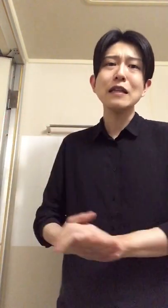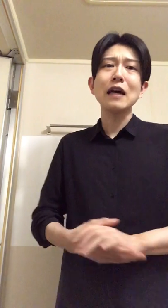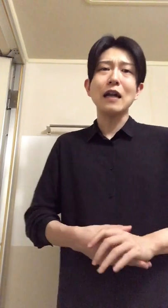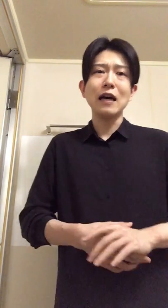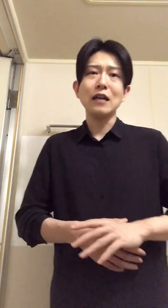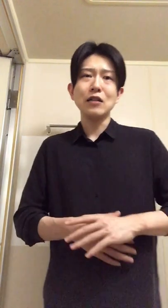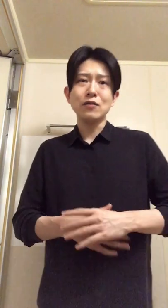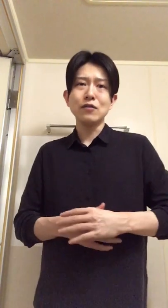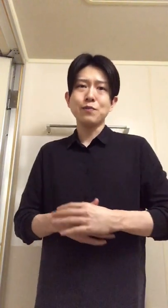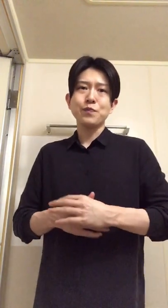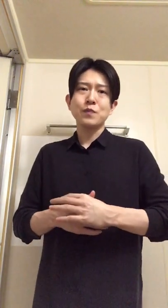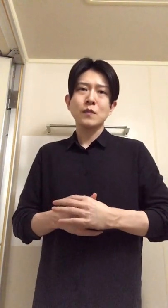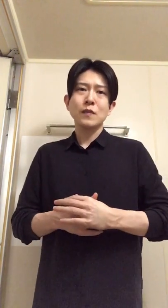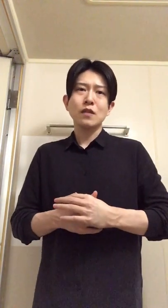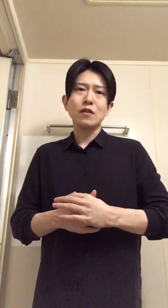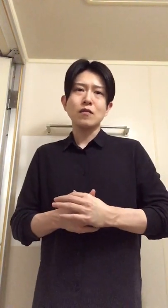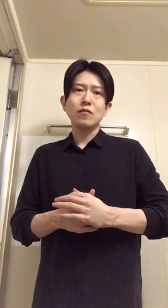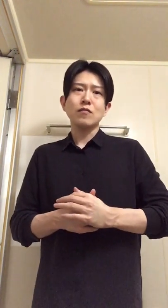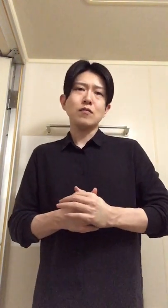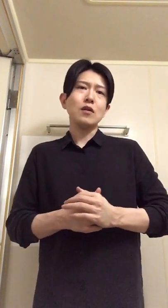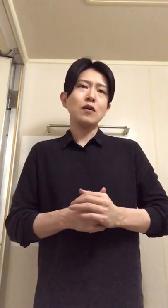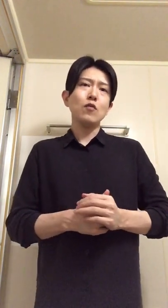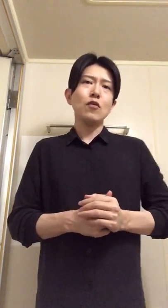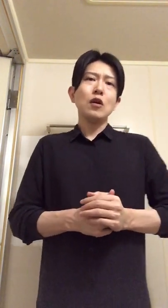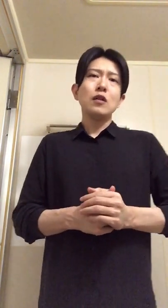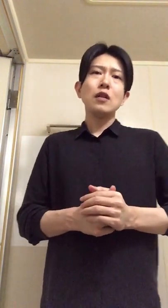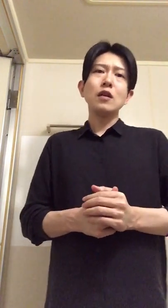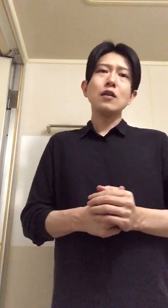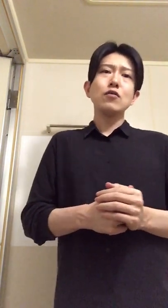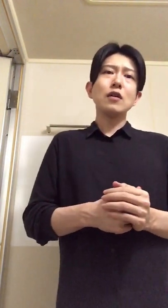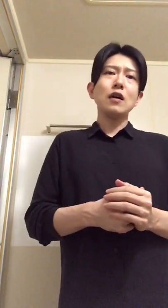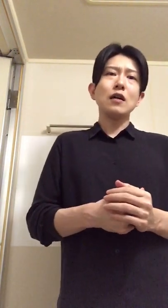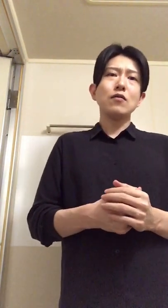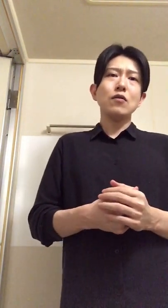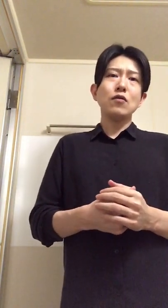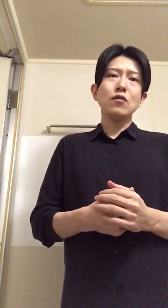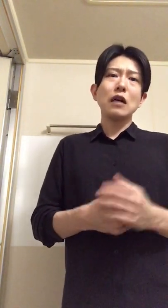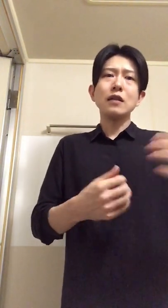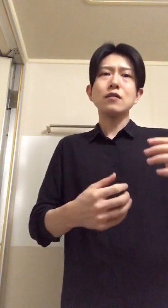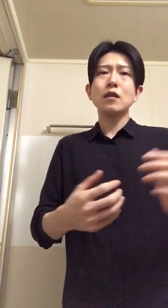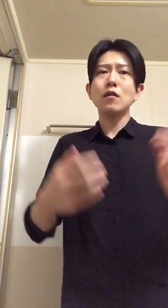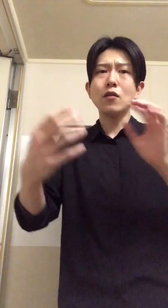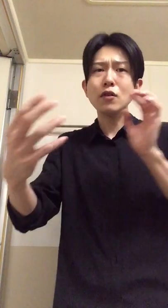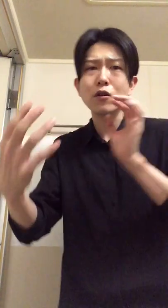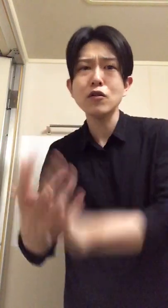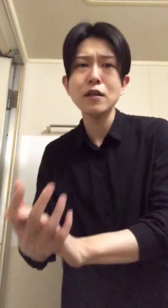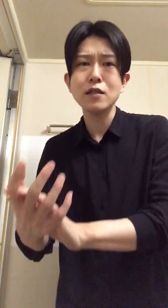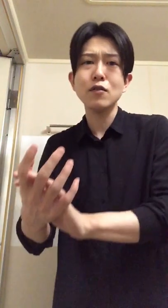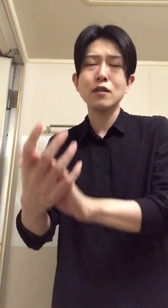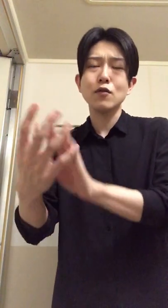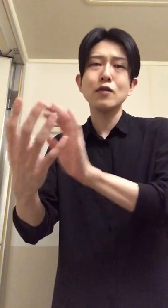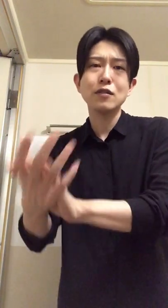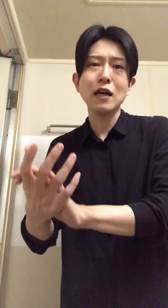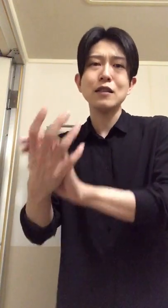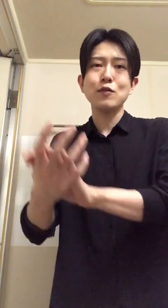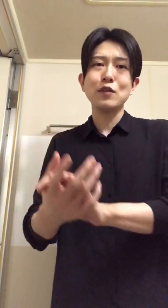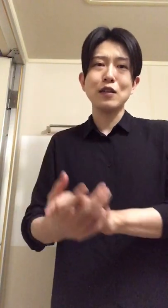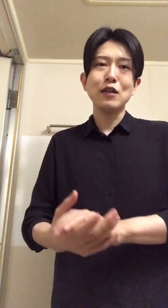いんだからうんうんだからもうなんか世の中変えたいってこれでこうでこうですああですみたいな